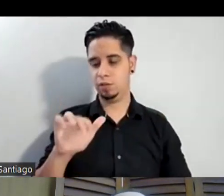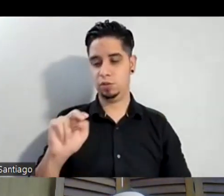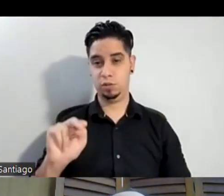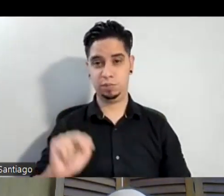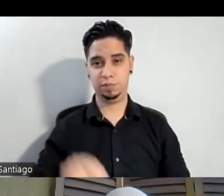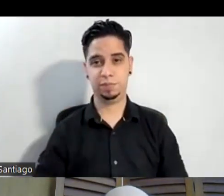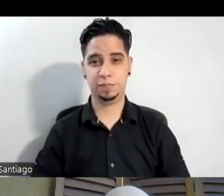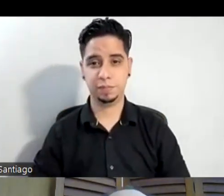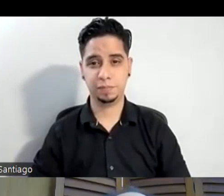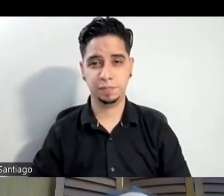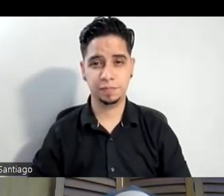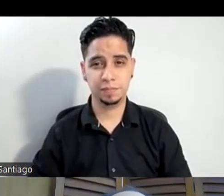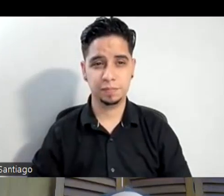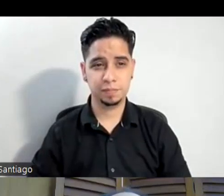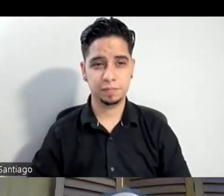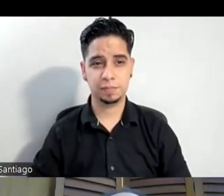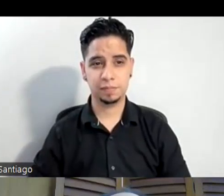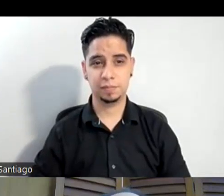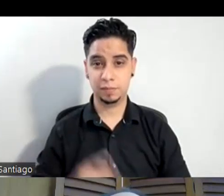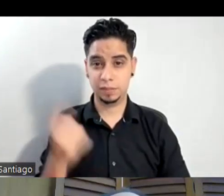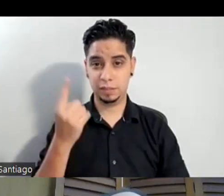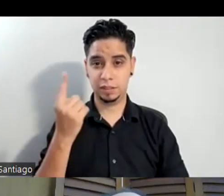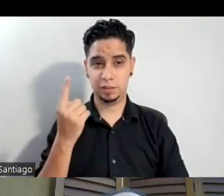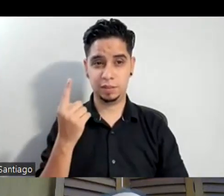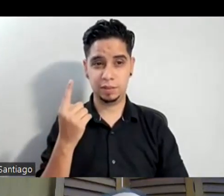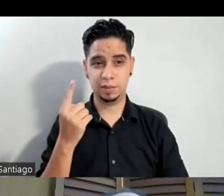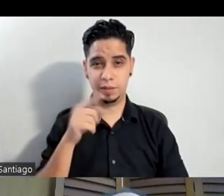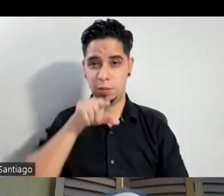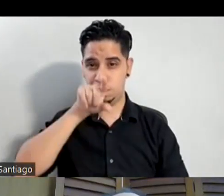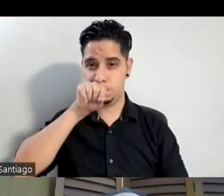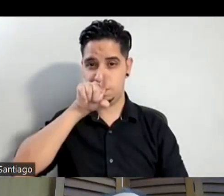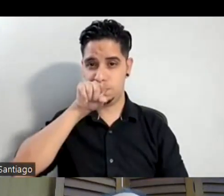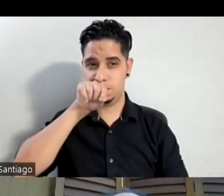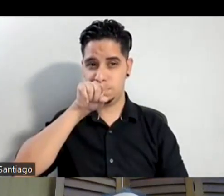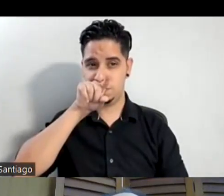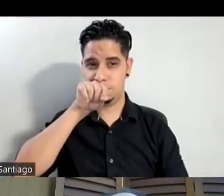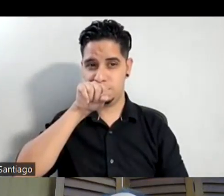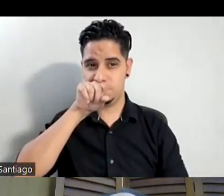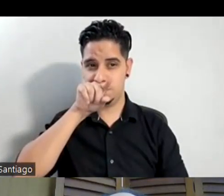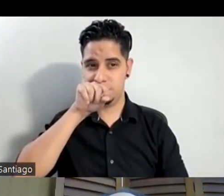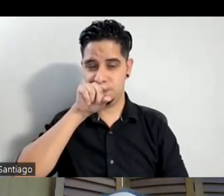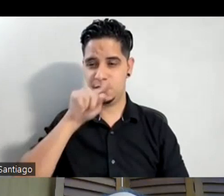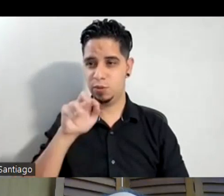Así es. Siempre me encanta porque el Twitter es... ¿Cómo es? El Twitter es... Porque es el pajarito. El pajarito.